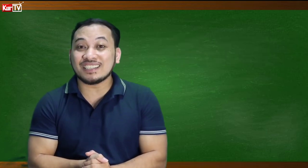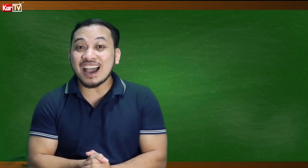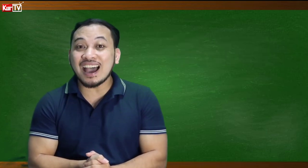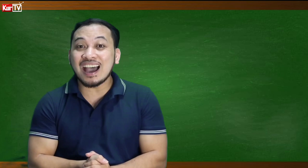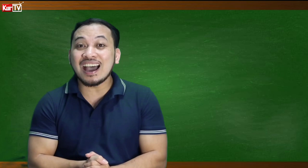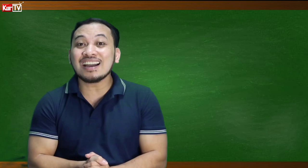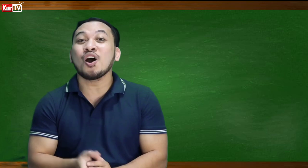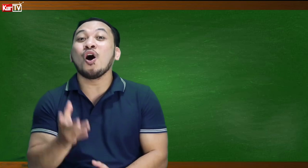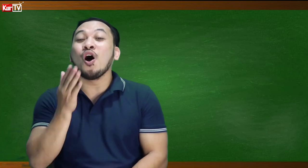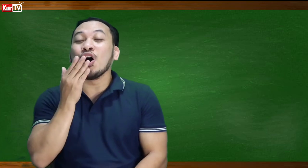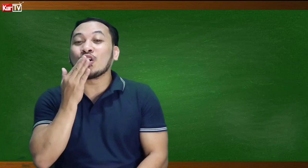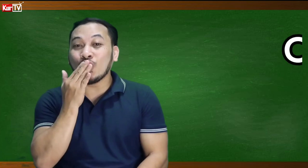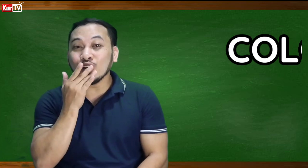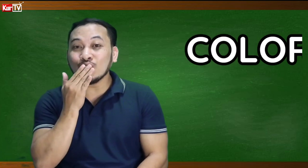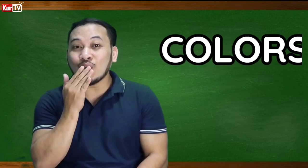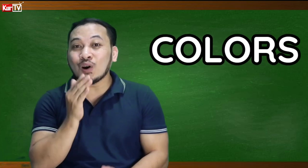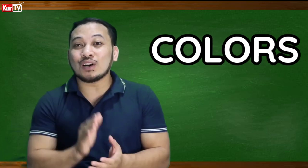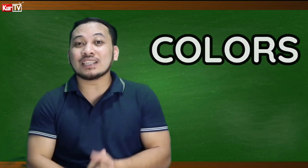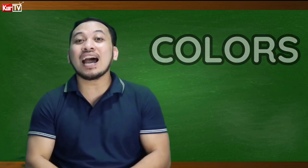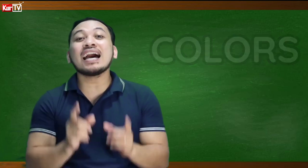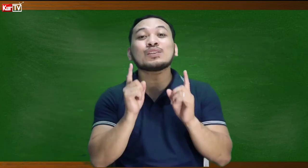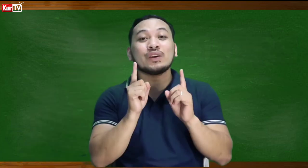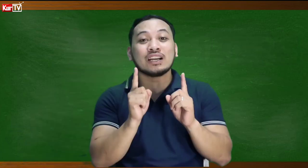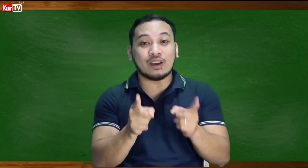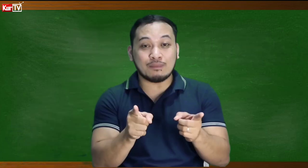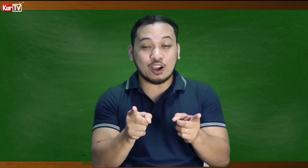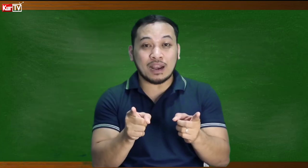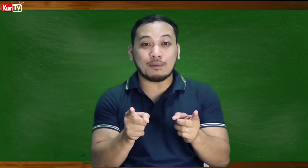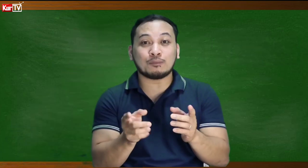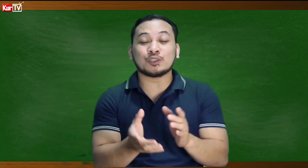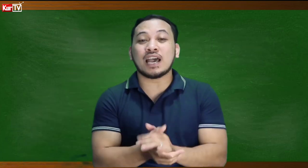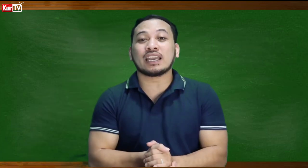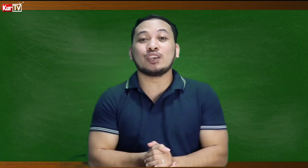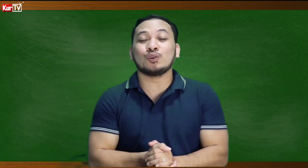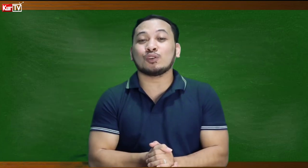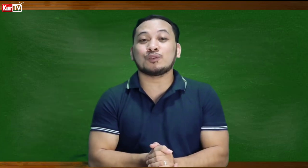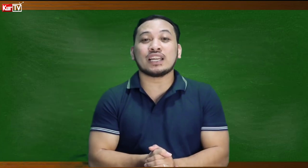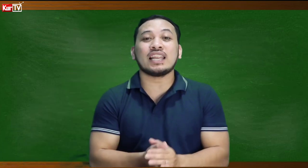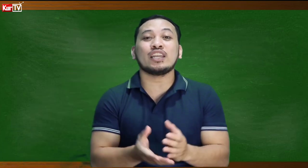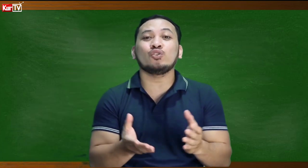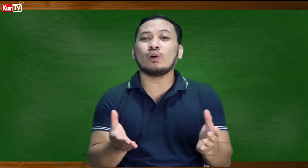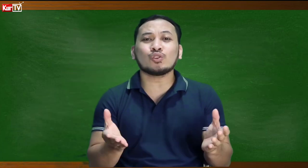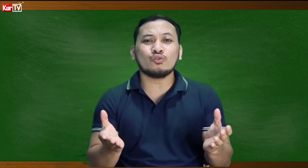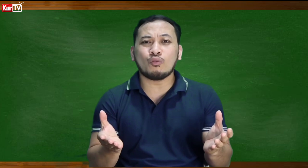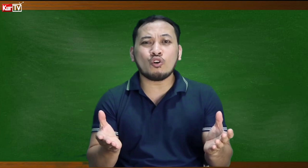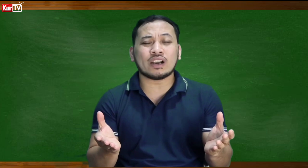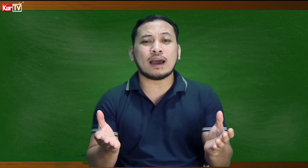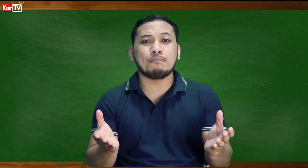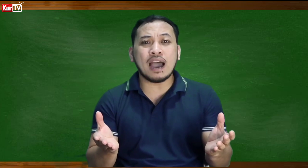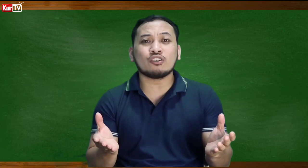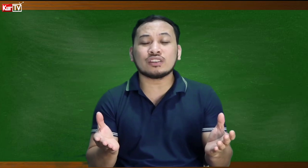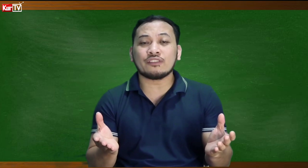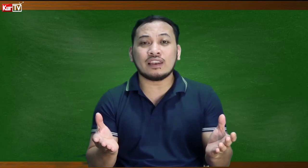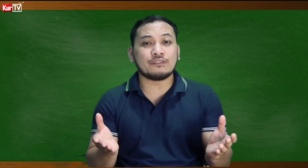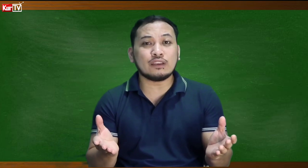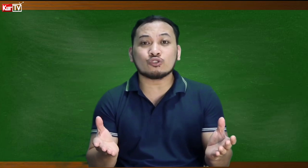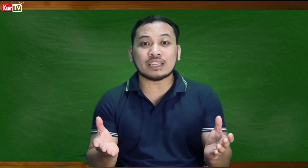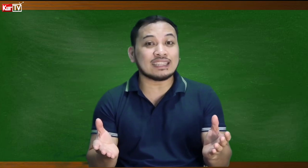ng Colors! At kung ikaw ay bago pa lamang po sa aking YouTube channel and you want to know more about the Filipino Sign